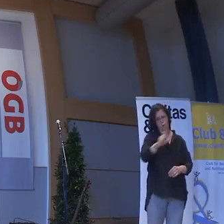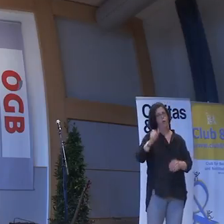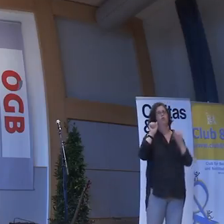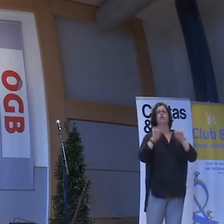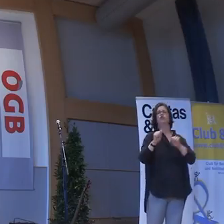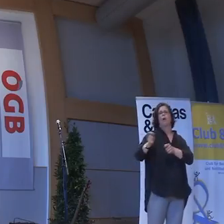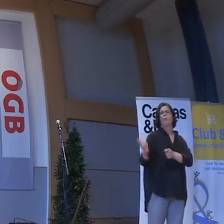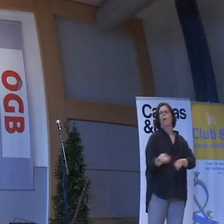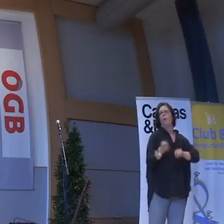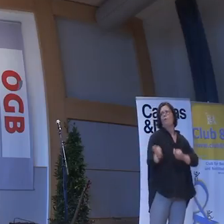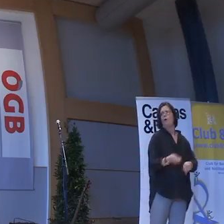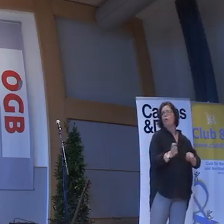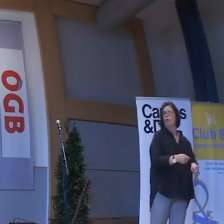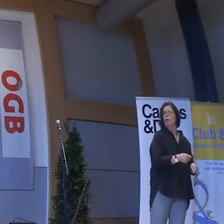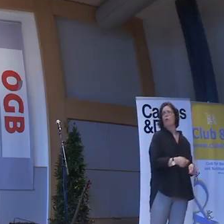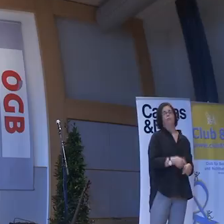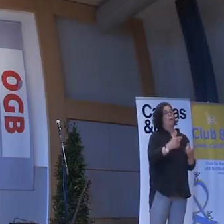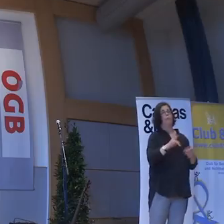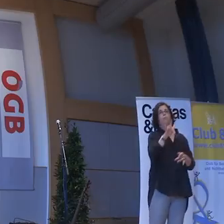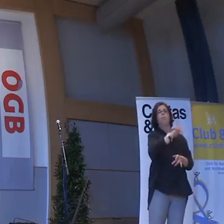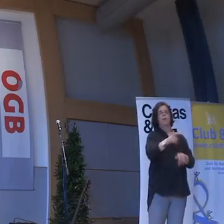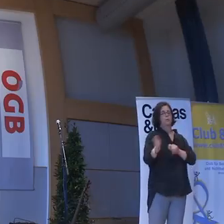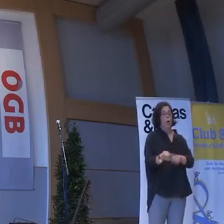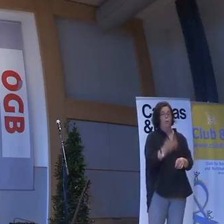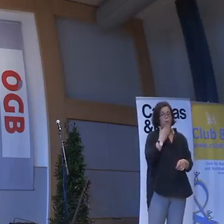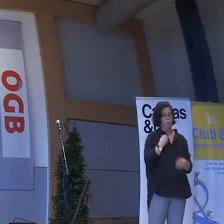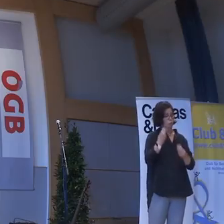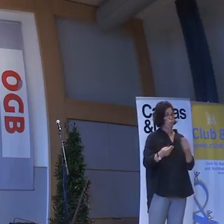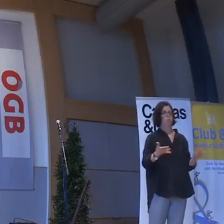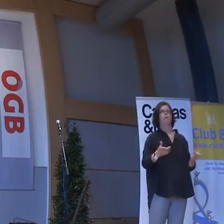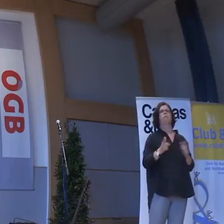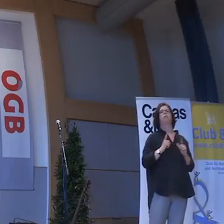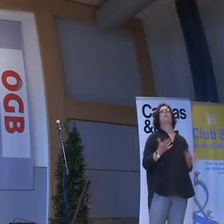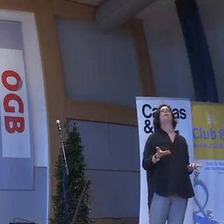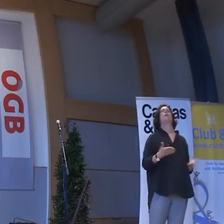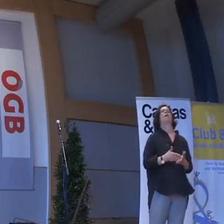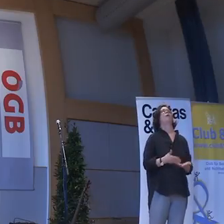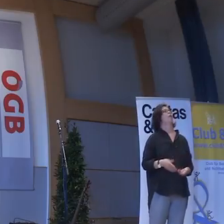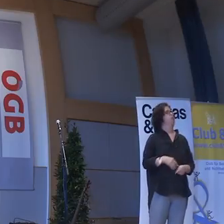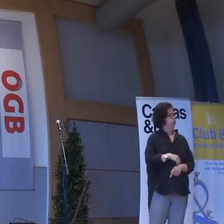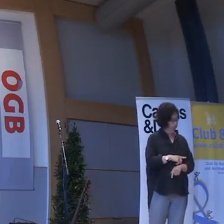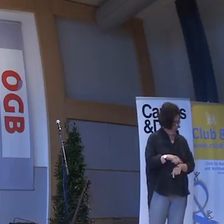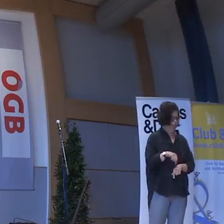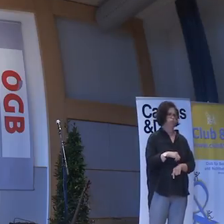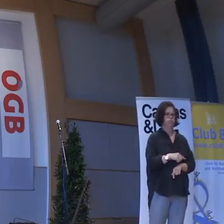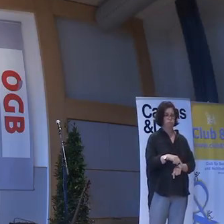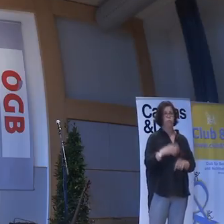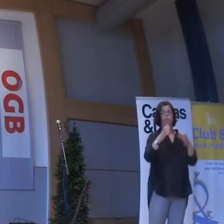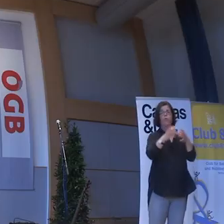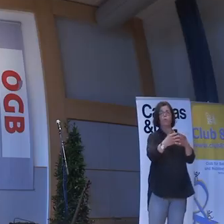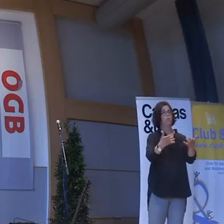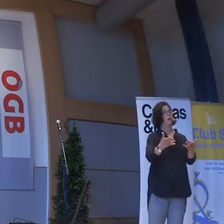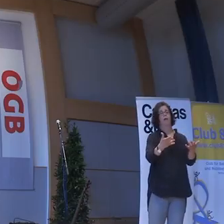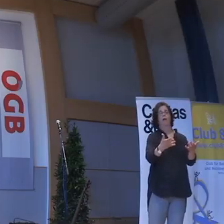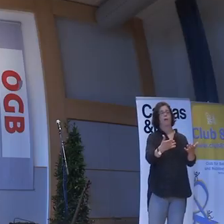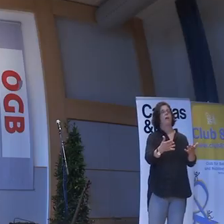Und sie gehen wieder zu einem Golfplatz, wo sie spielen müssen warten. Ewig. Die Gruppe vor ihnen. Seht einfach